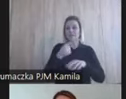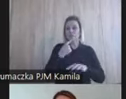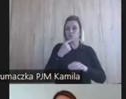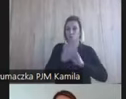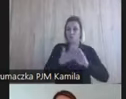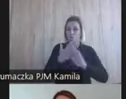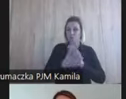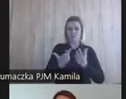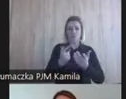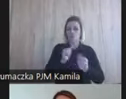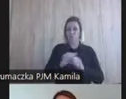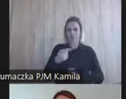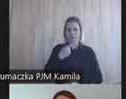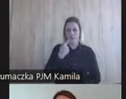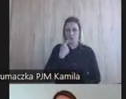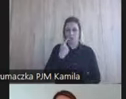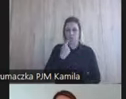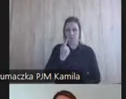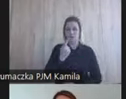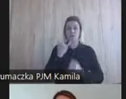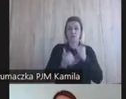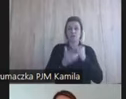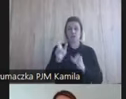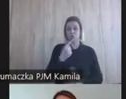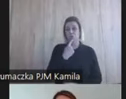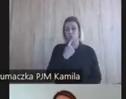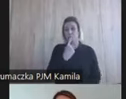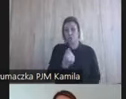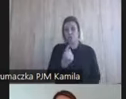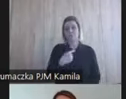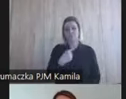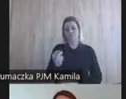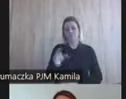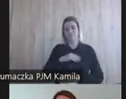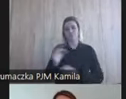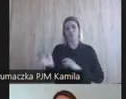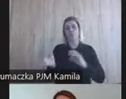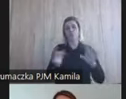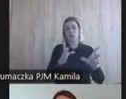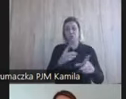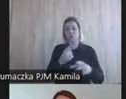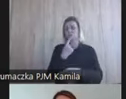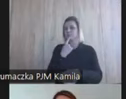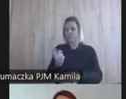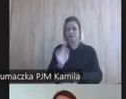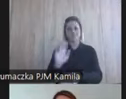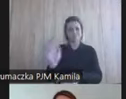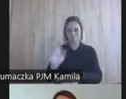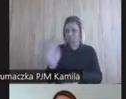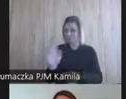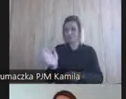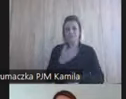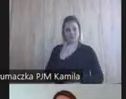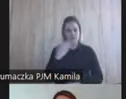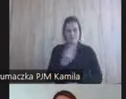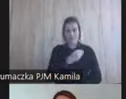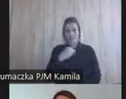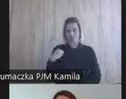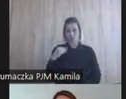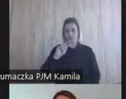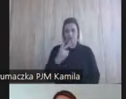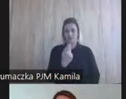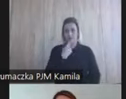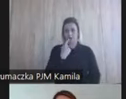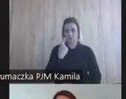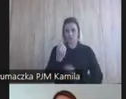językiem. Jeżeli ktoś tak powie, to od razu możecie tego kogoś poprawić, że nie ma w Polsce dwóch języków migowych,